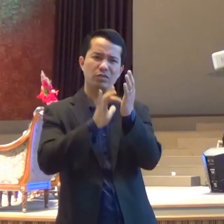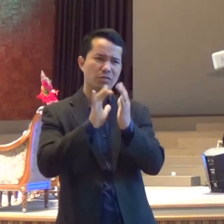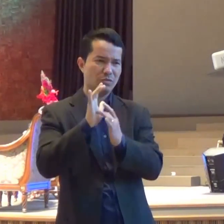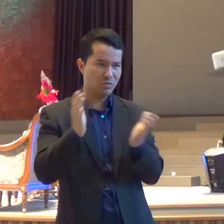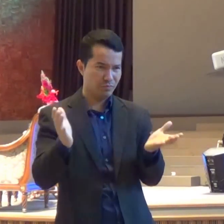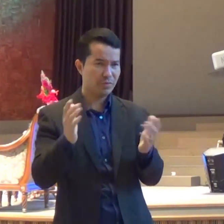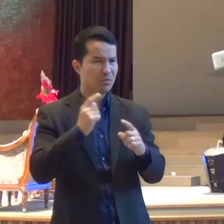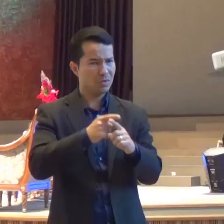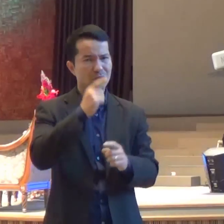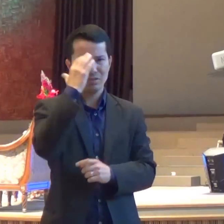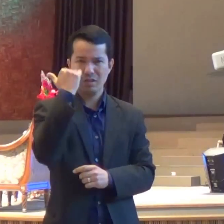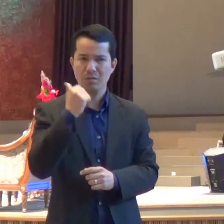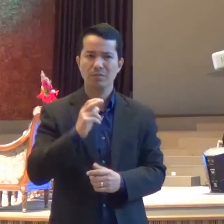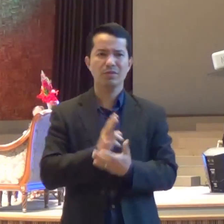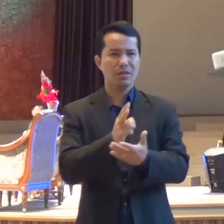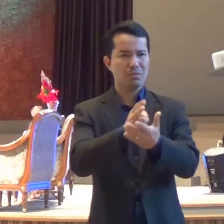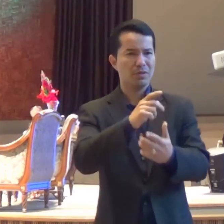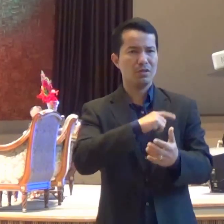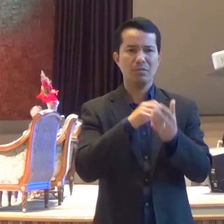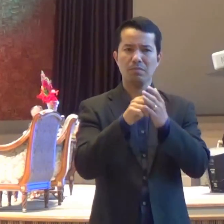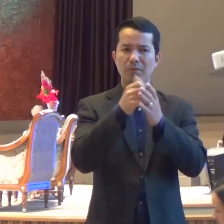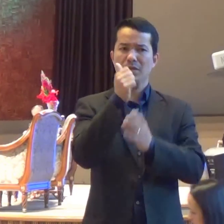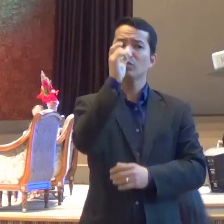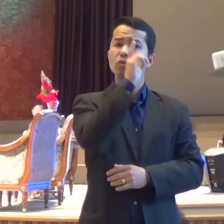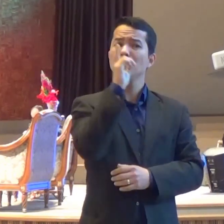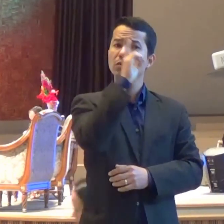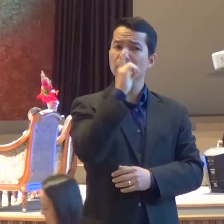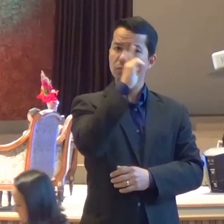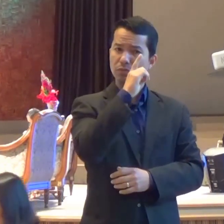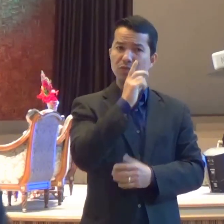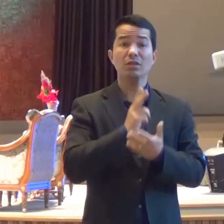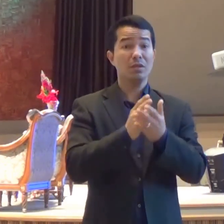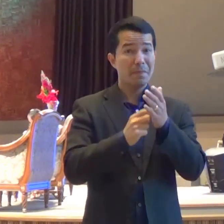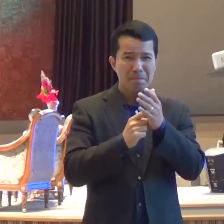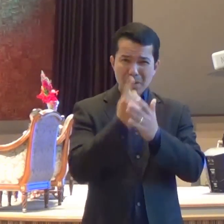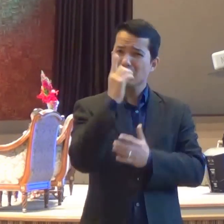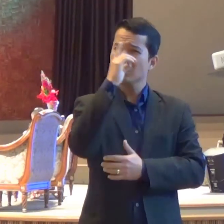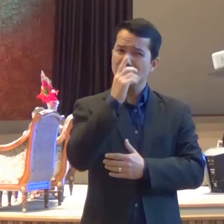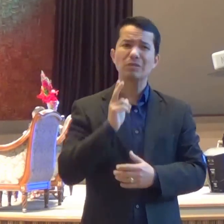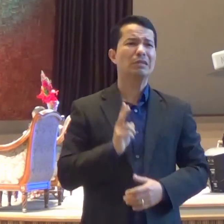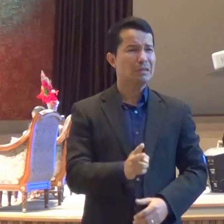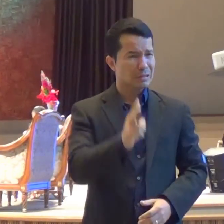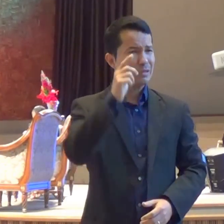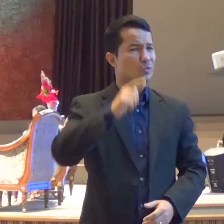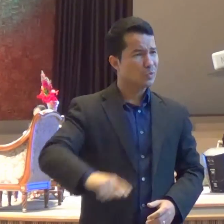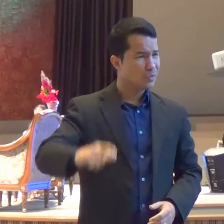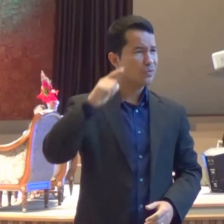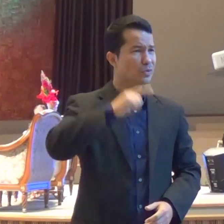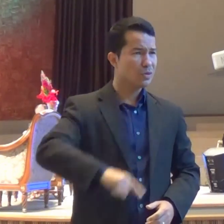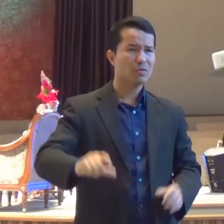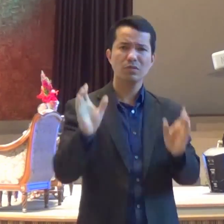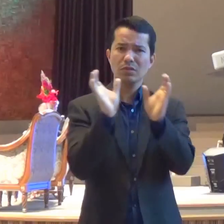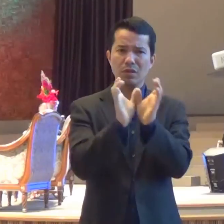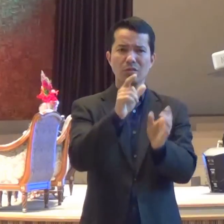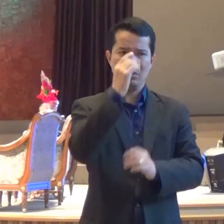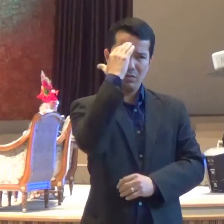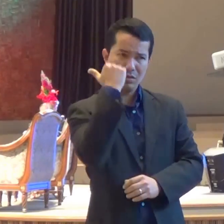domingo do mês, a gente repete essa cerimônia E a gente repete essa